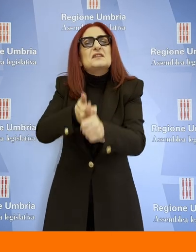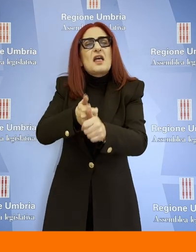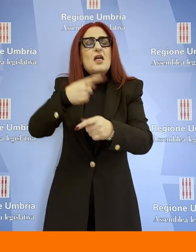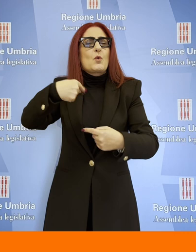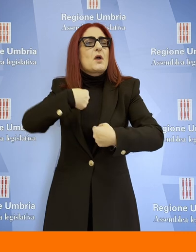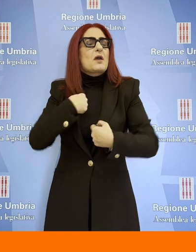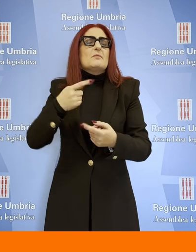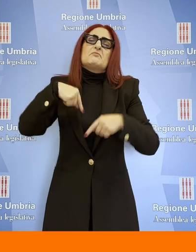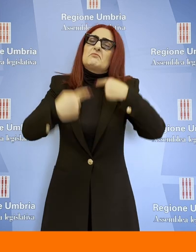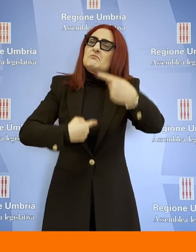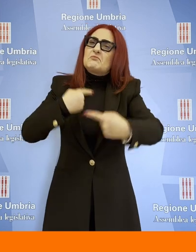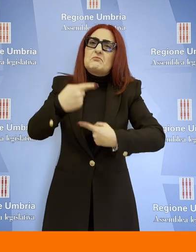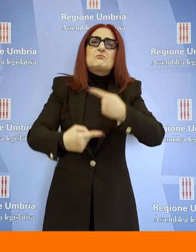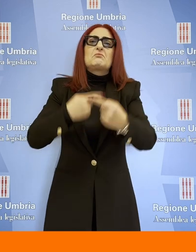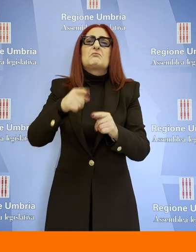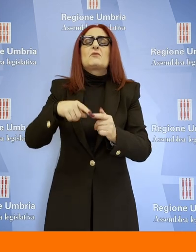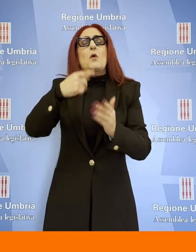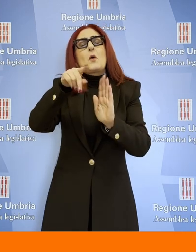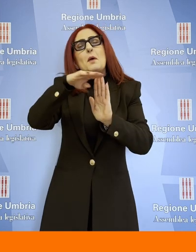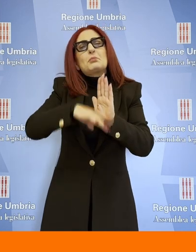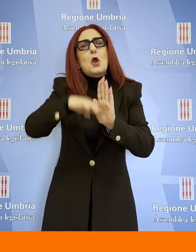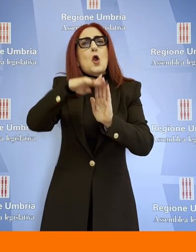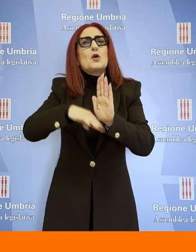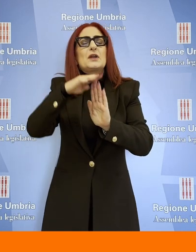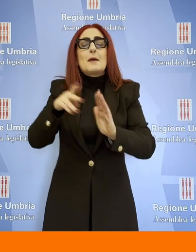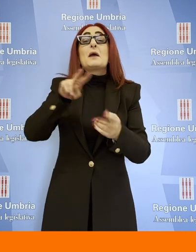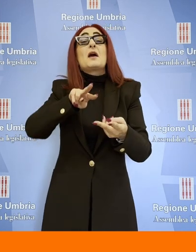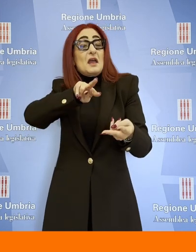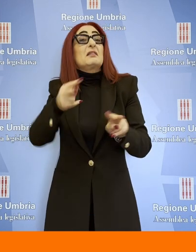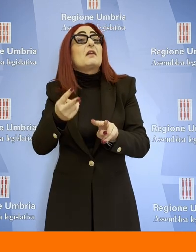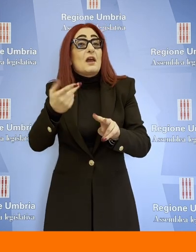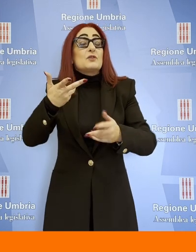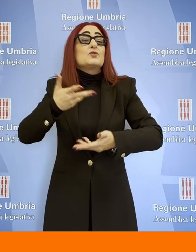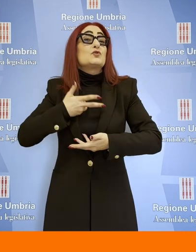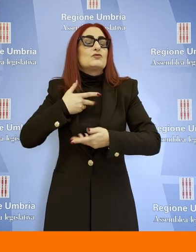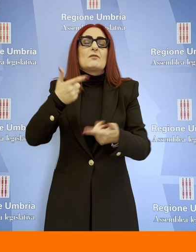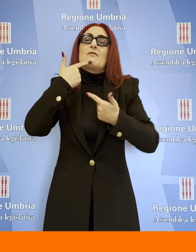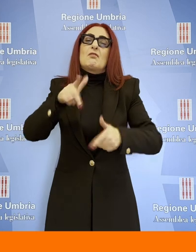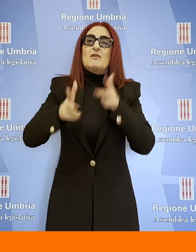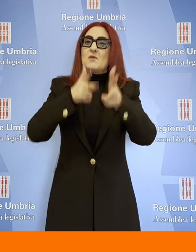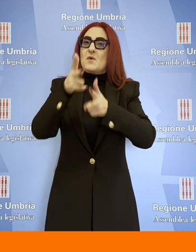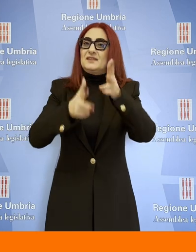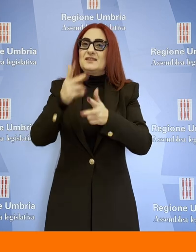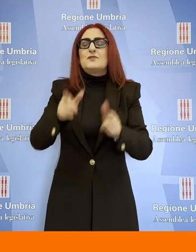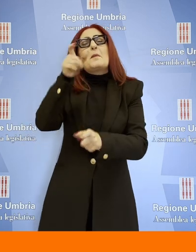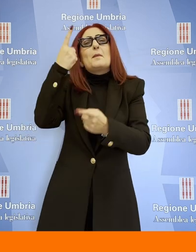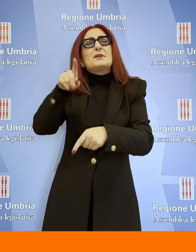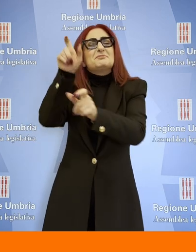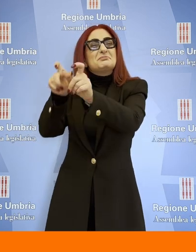costanza nella edizione di questa trasmissione che viene tradotta nella lingua dei segni a beneficio delle persone